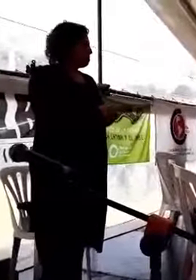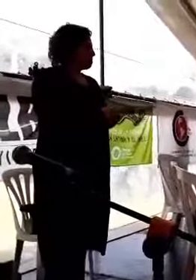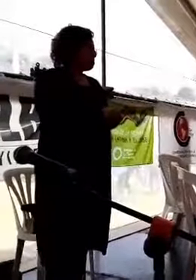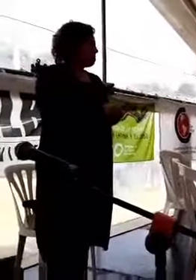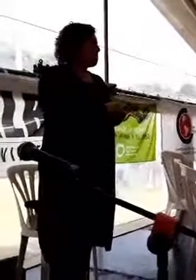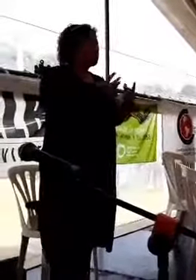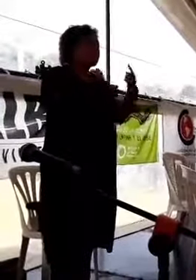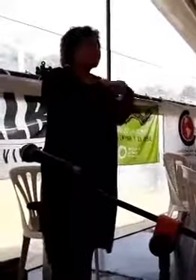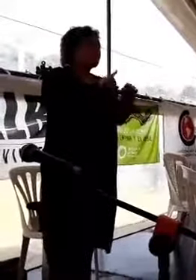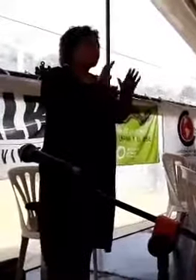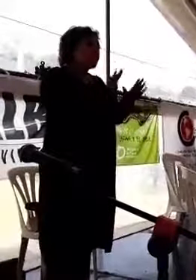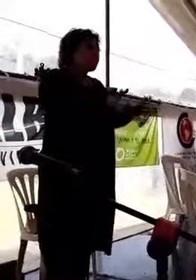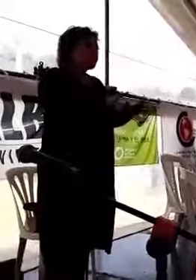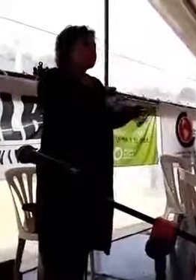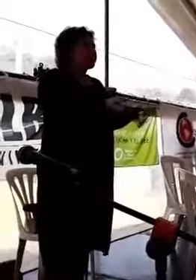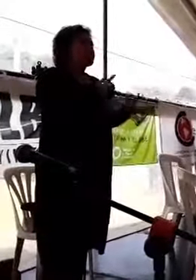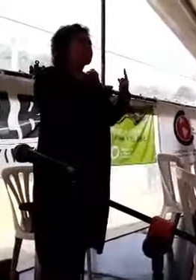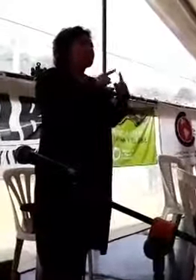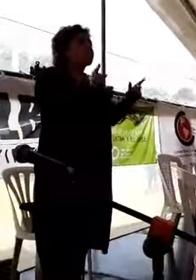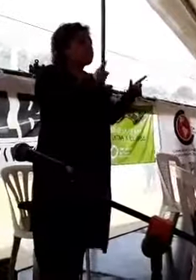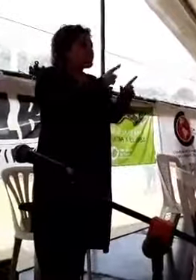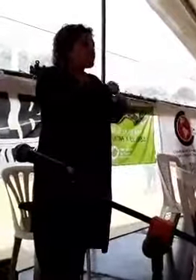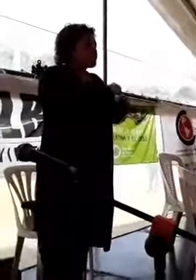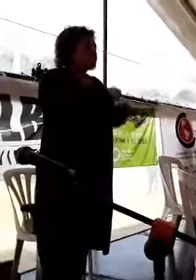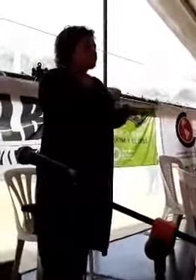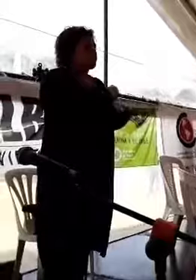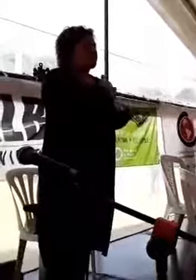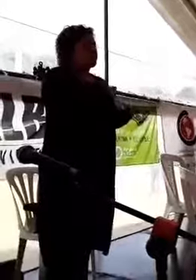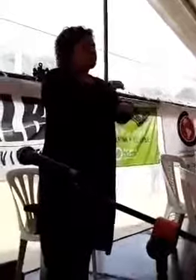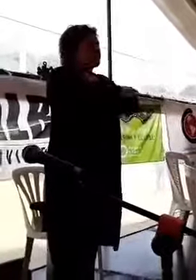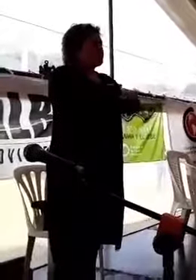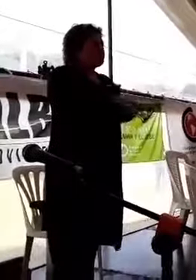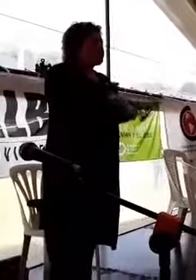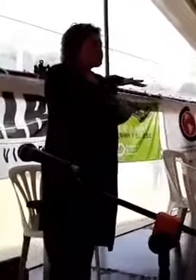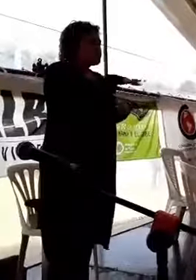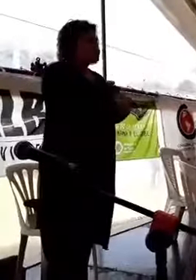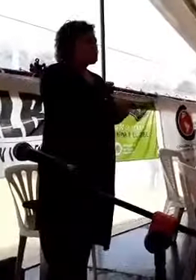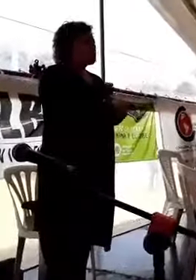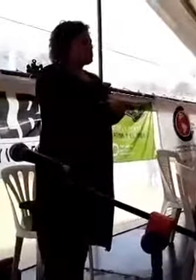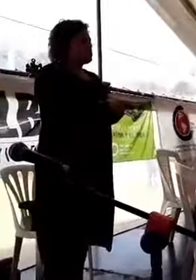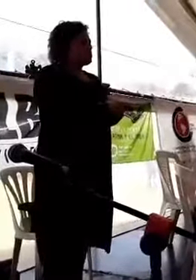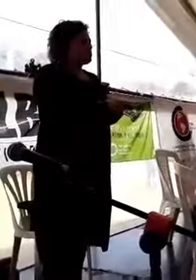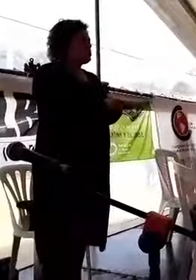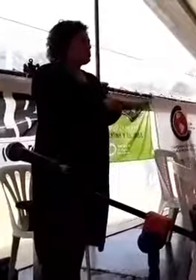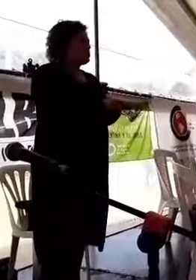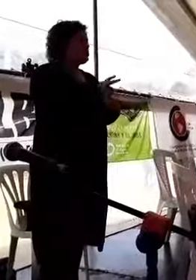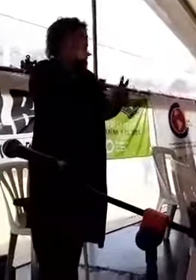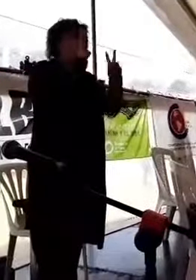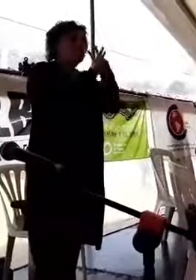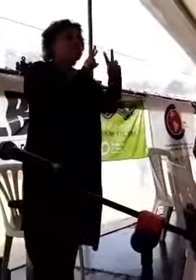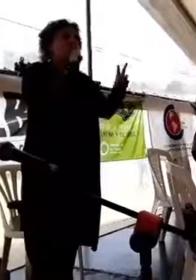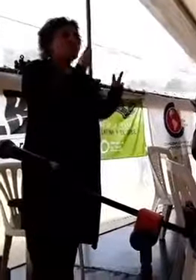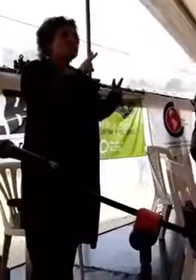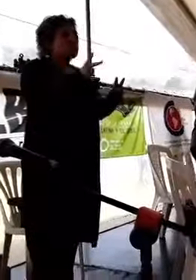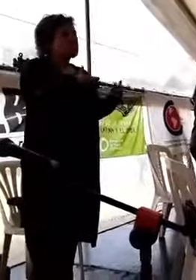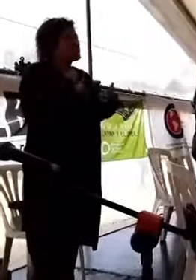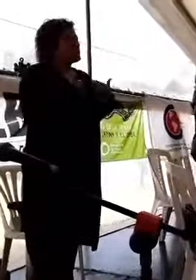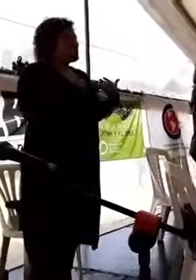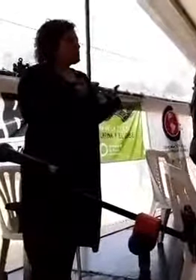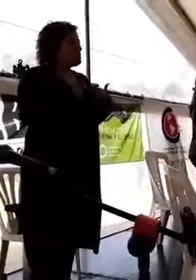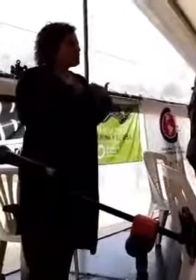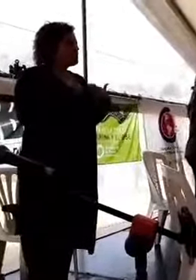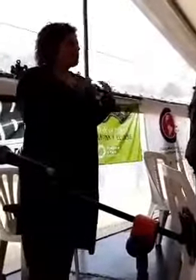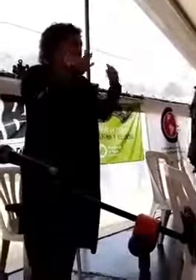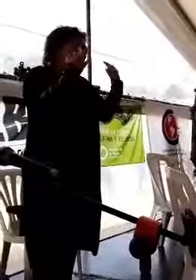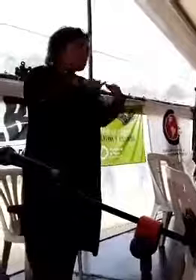que para finalizar o meu saludo, vejo com muita alegria a